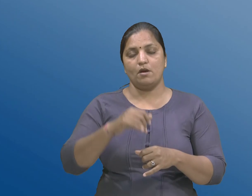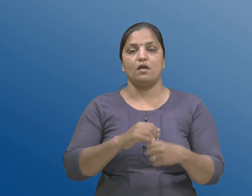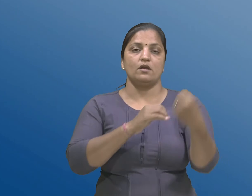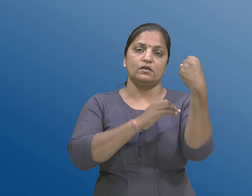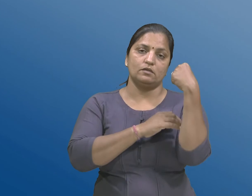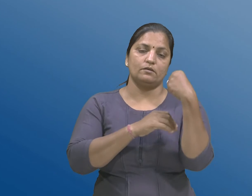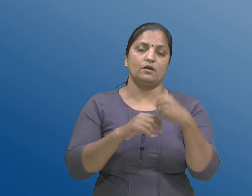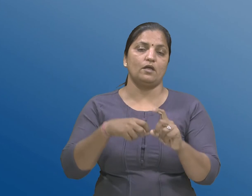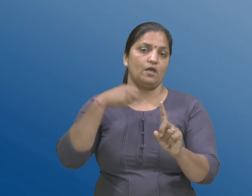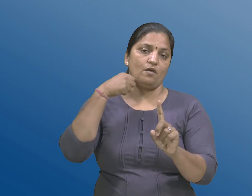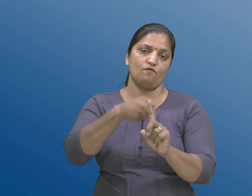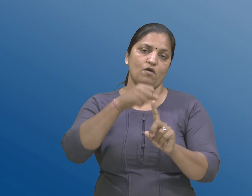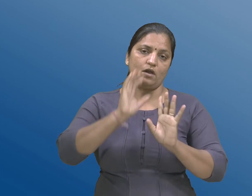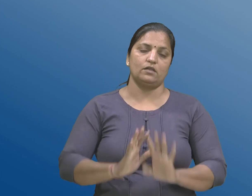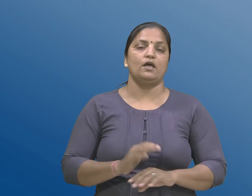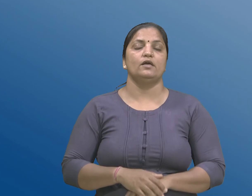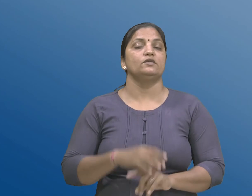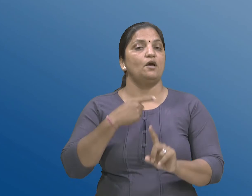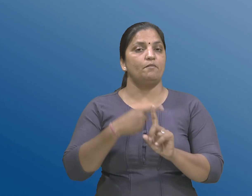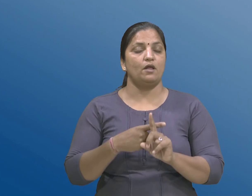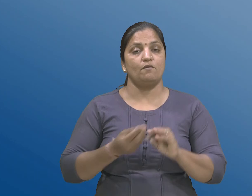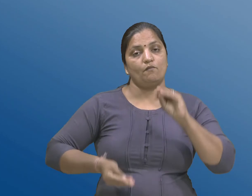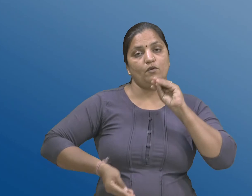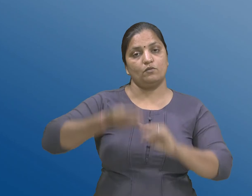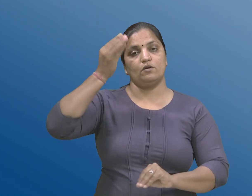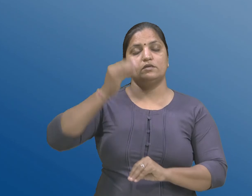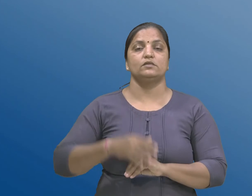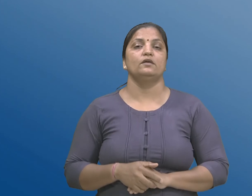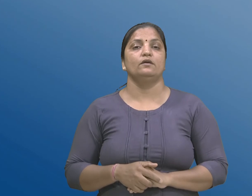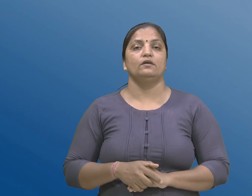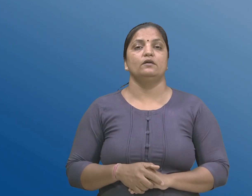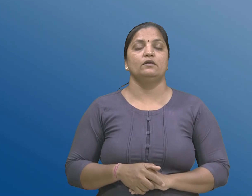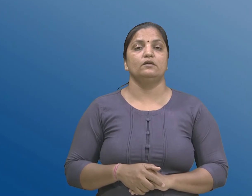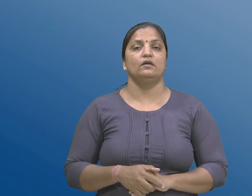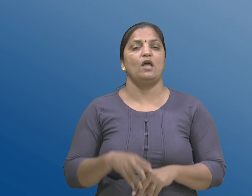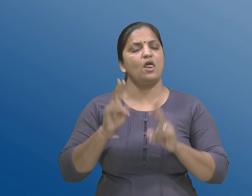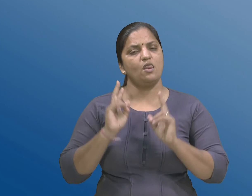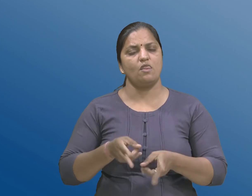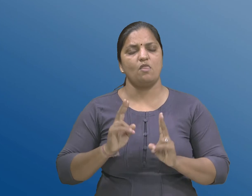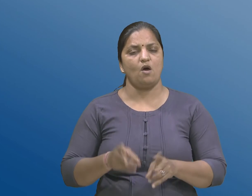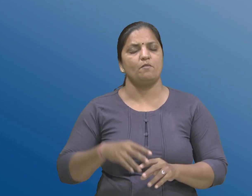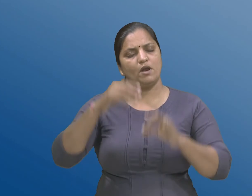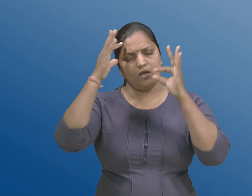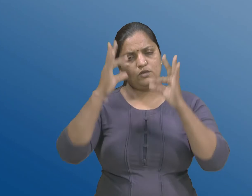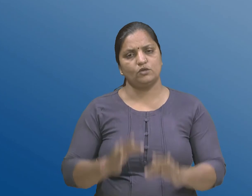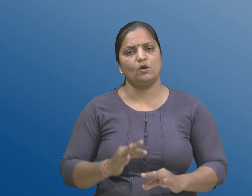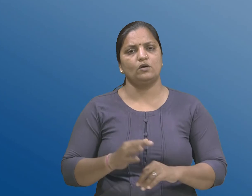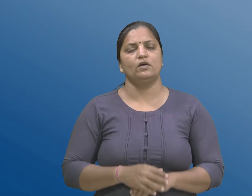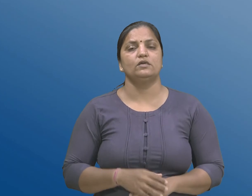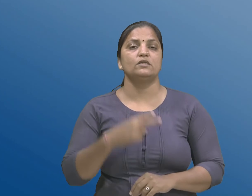करे छे अने महद अन्षे ते अ सामान्य के चक्कस प्रकारनी आचार के